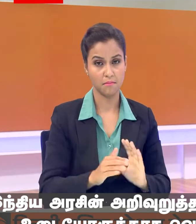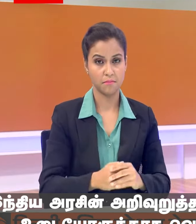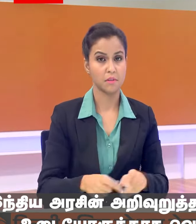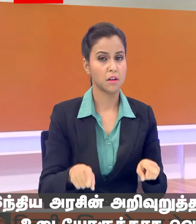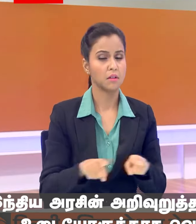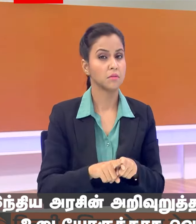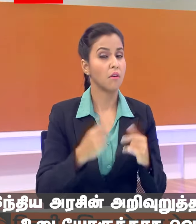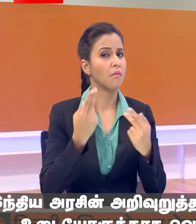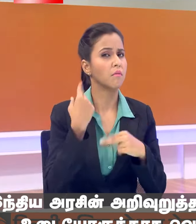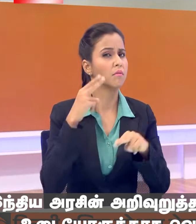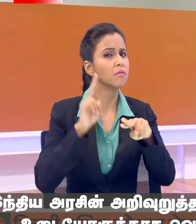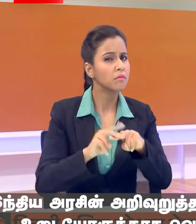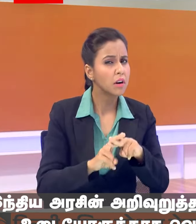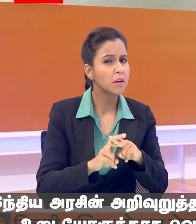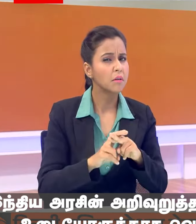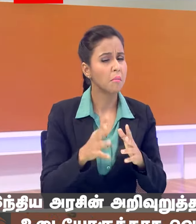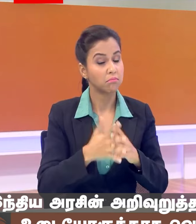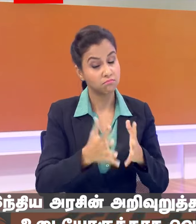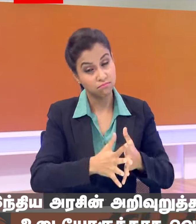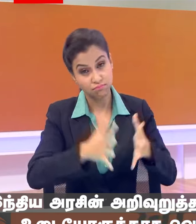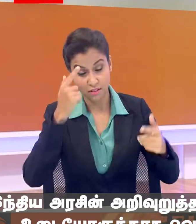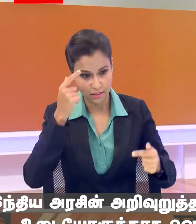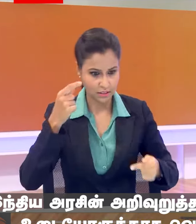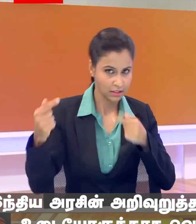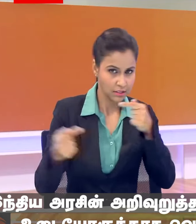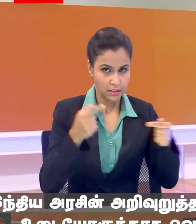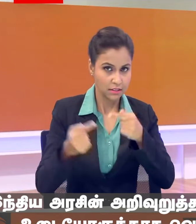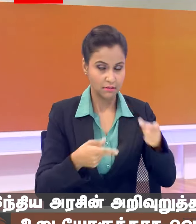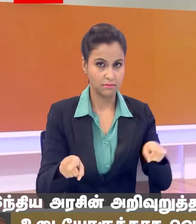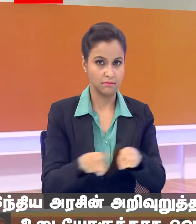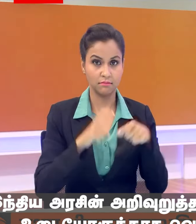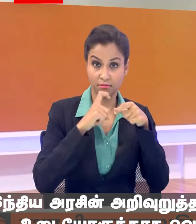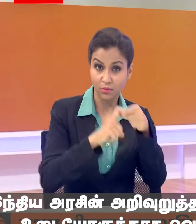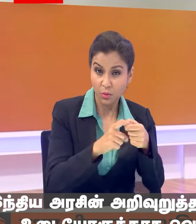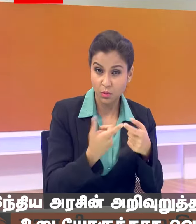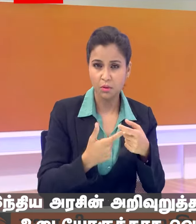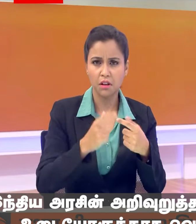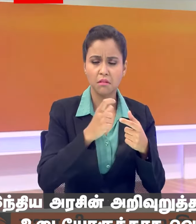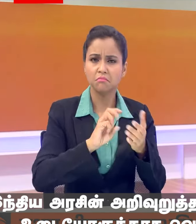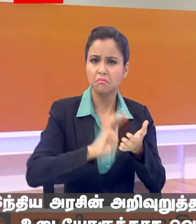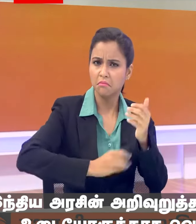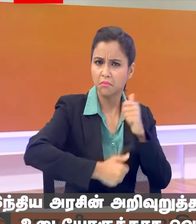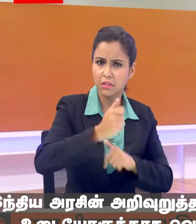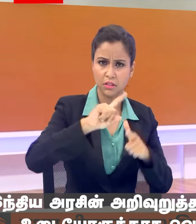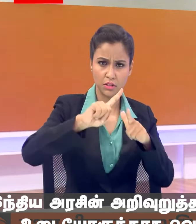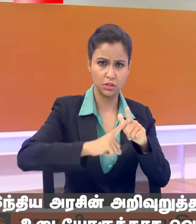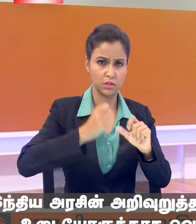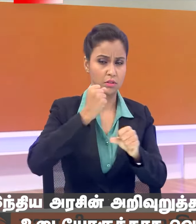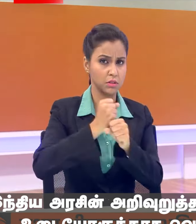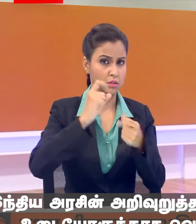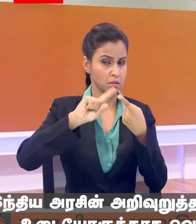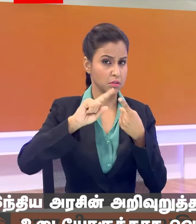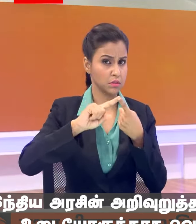शुक्रमार का दीन भारी गैमा गामी भरा रहा जब प्रश्नकाल में सभापती जगदीब धनकर